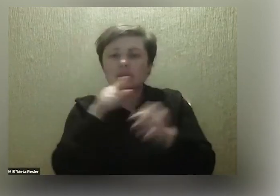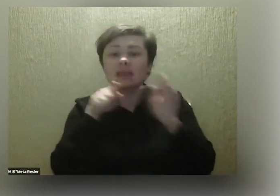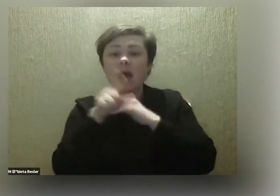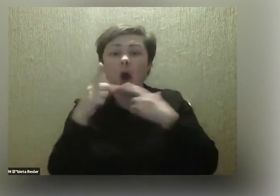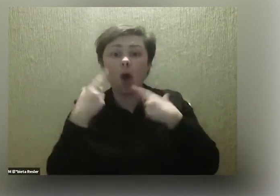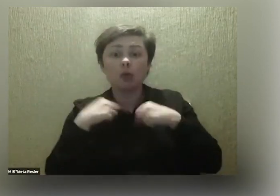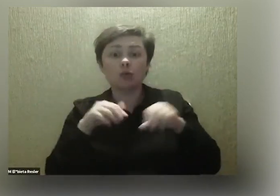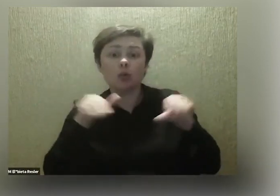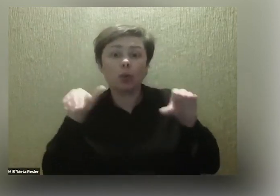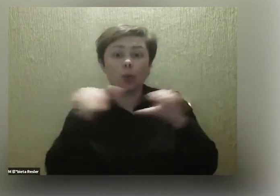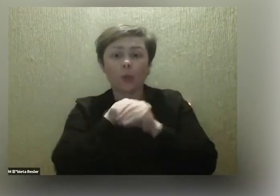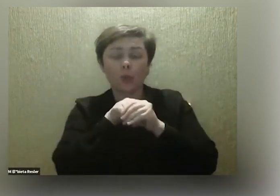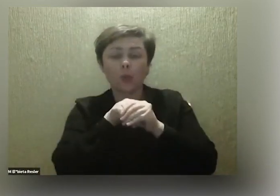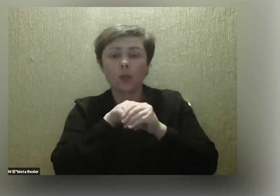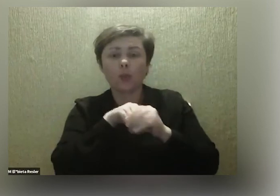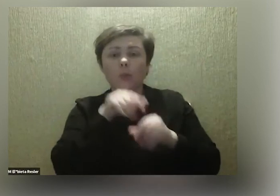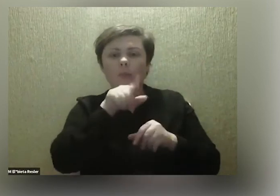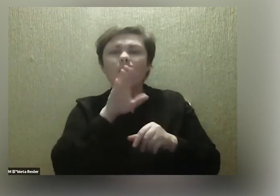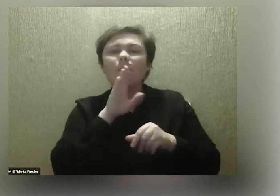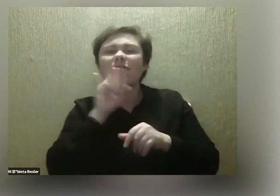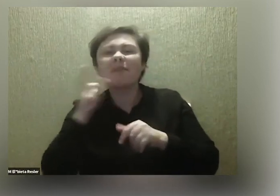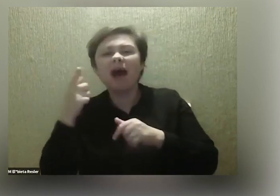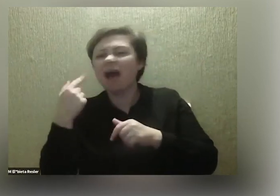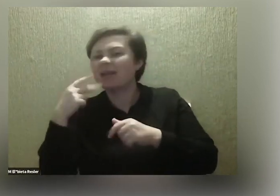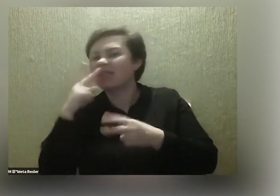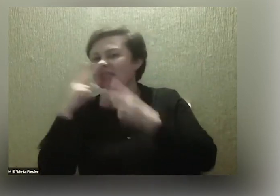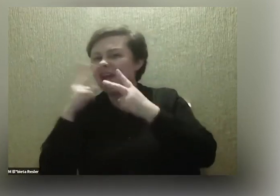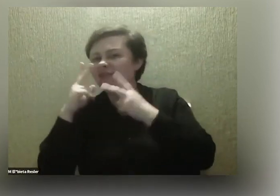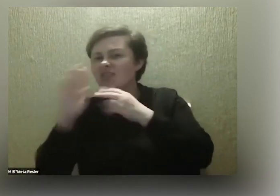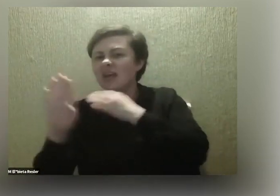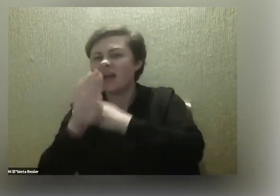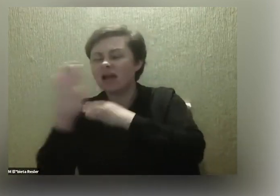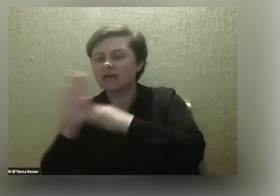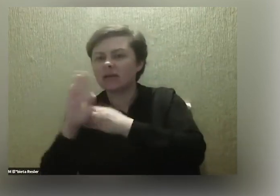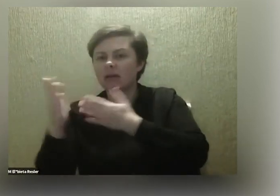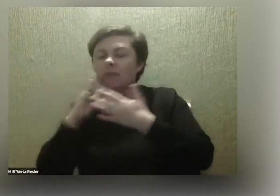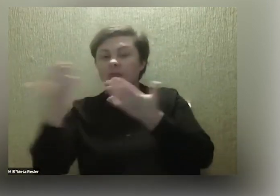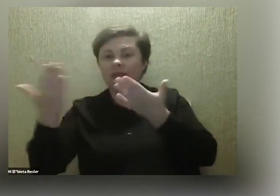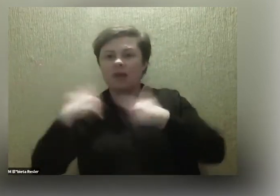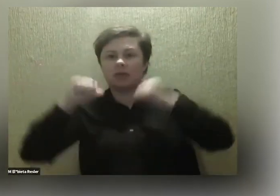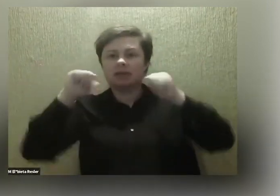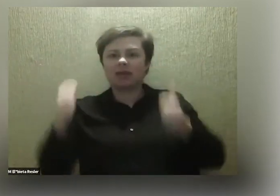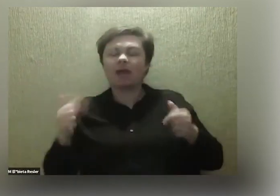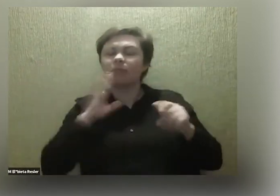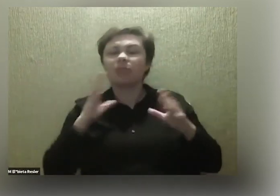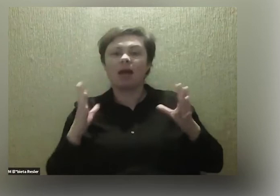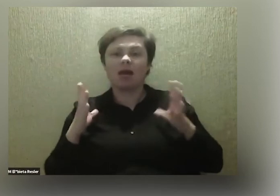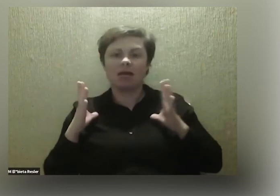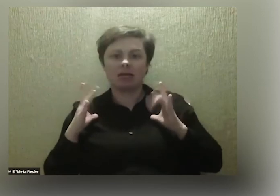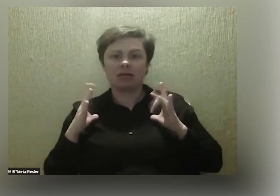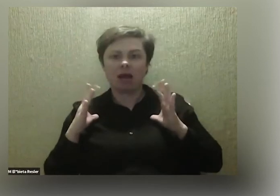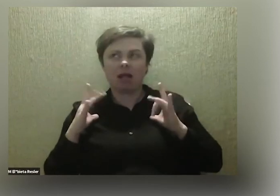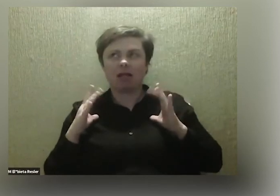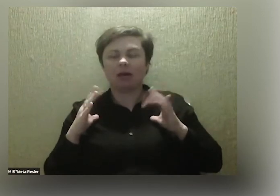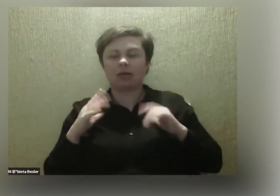którzy mieli jej doświadczyć, tak jak na niewidzialnej wystawie. Była takim stanem, który dawał im relaks i sprawiał, że ci ludzie